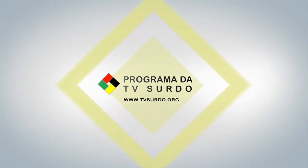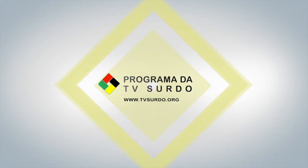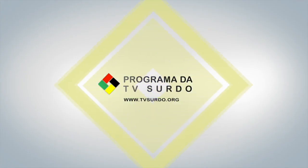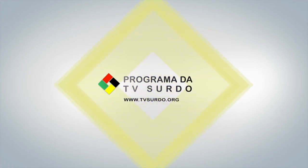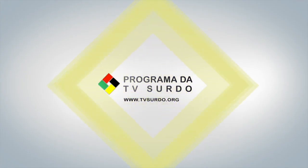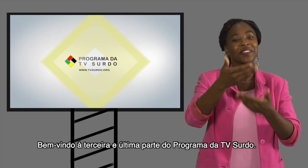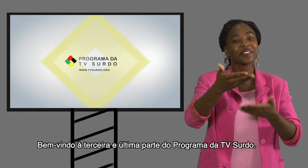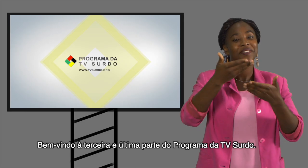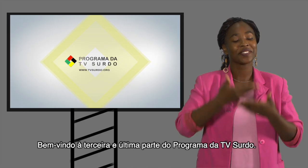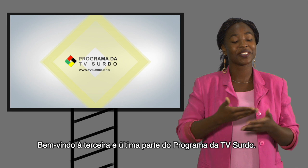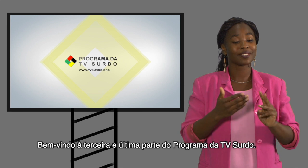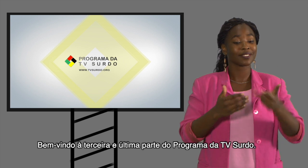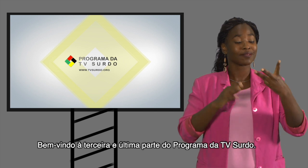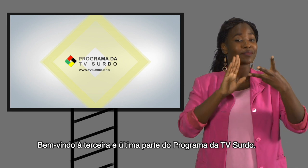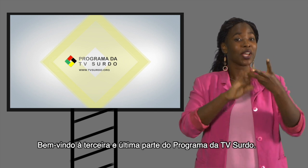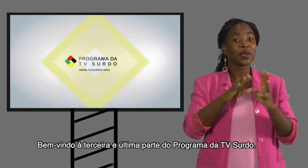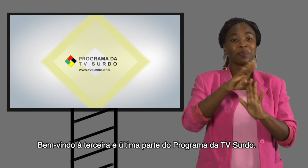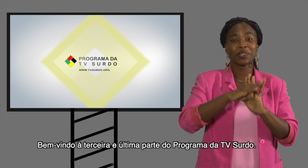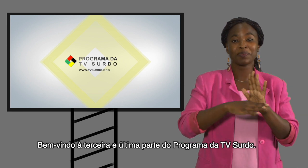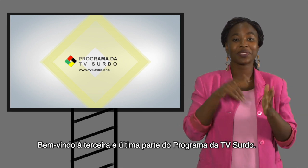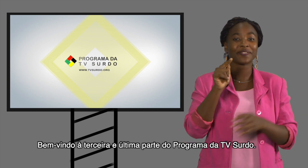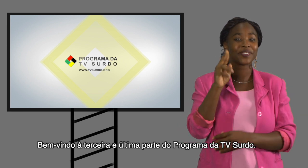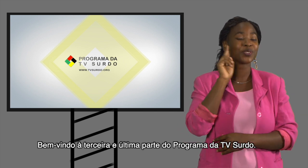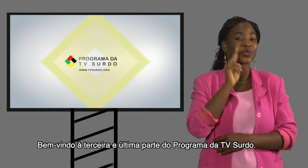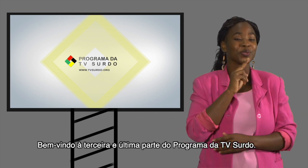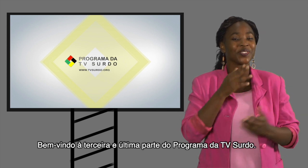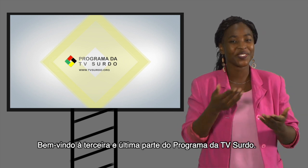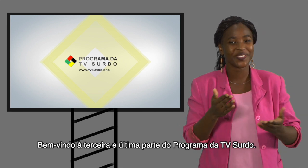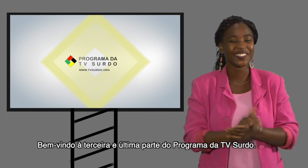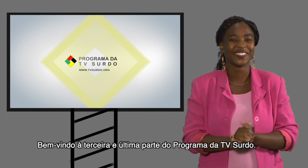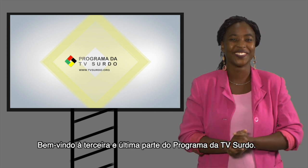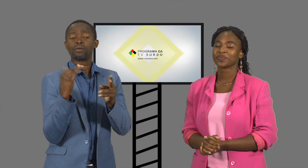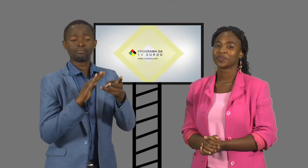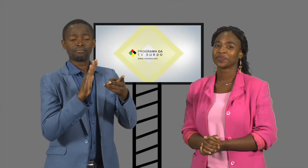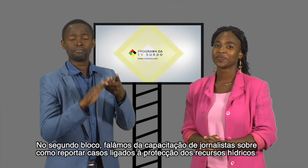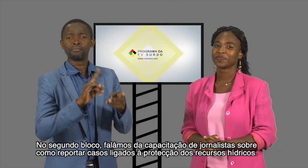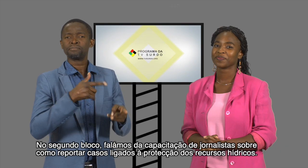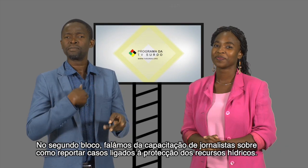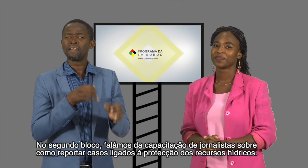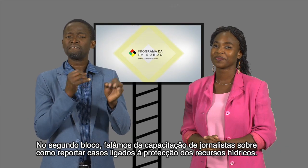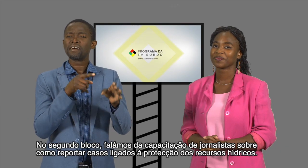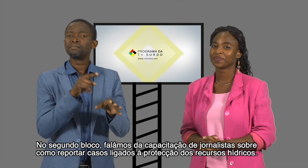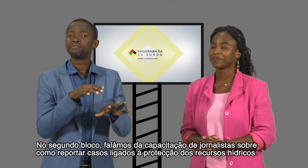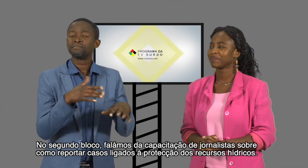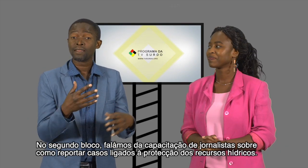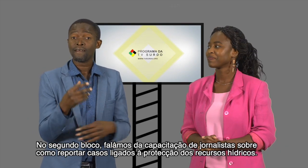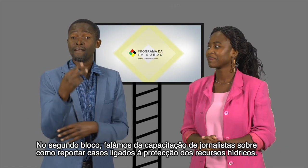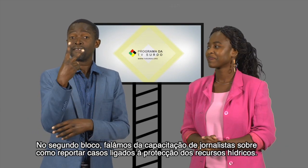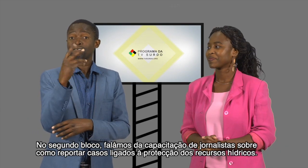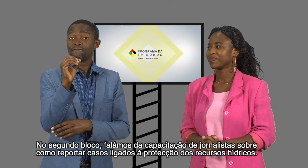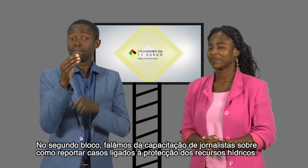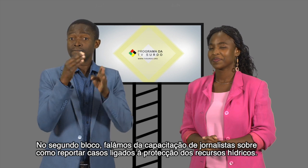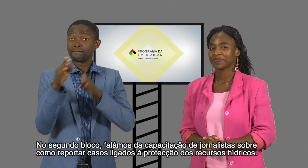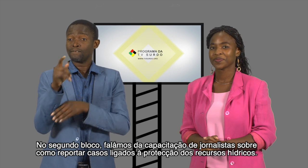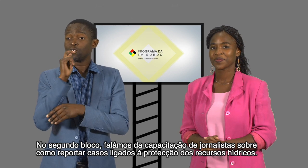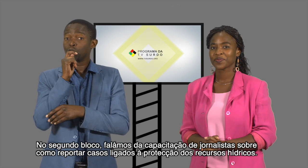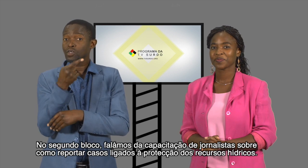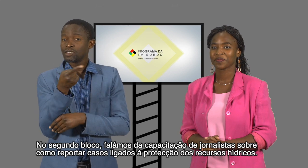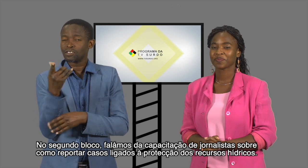Bem-vindo à terceira e última parte do programa da TV surdo. No segundo bloco, falamos da capacitação de jornalistas